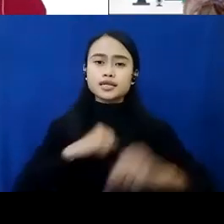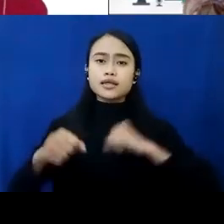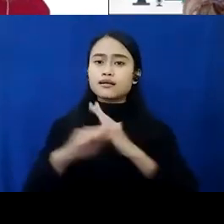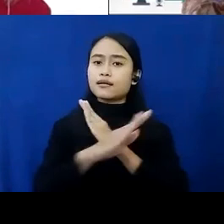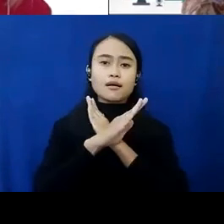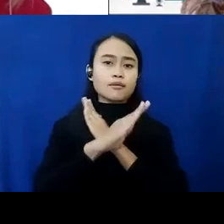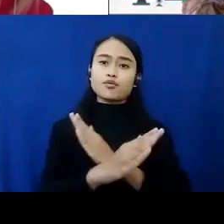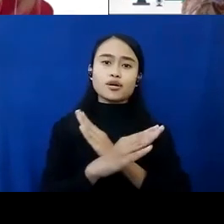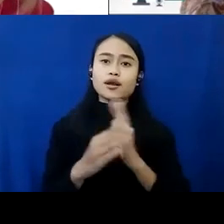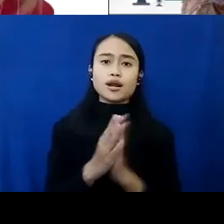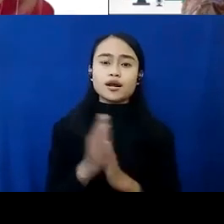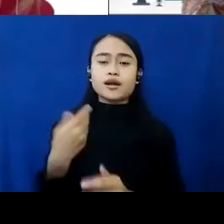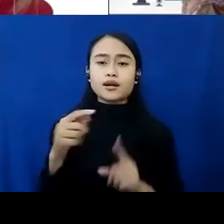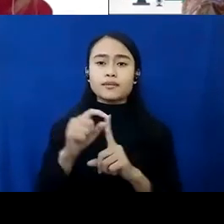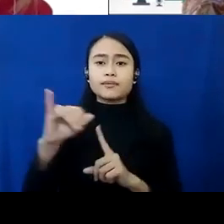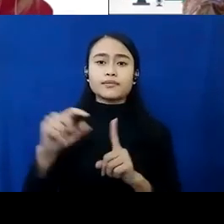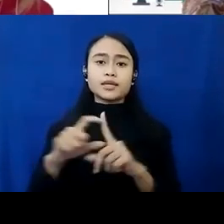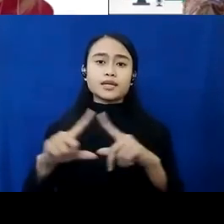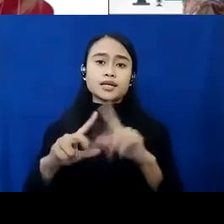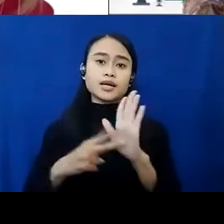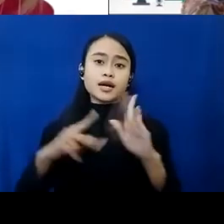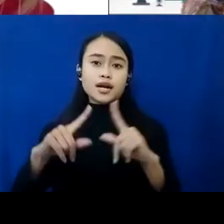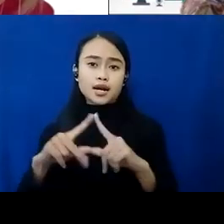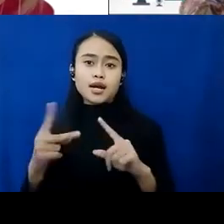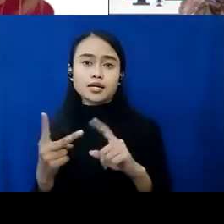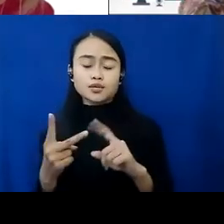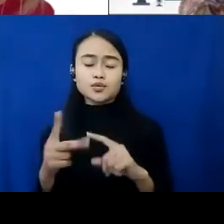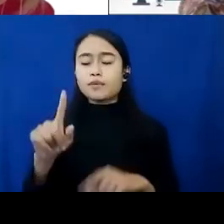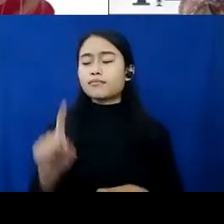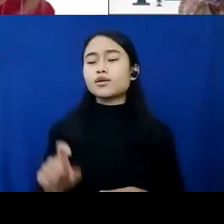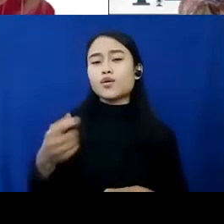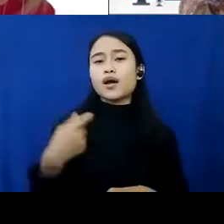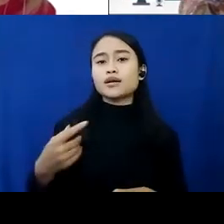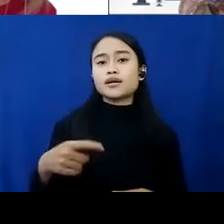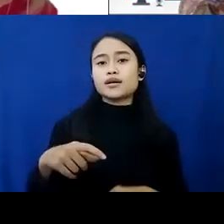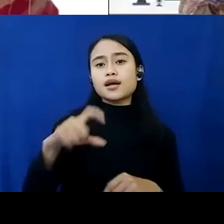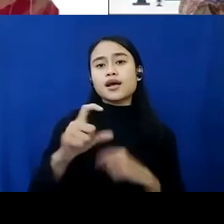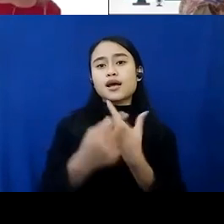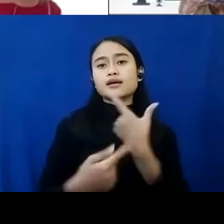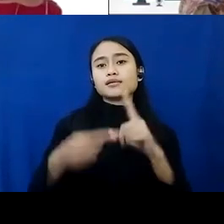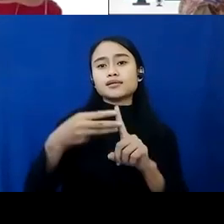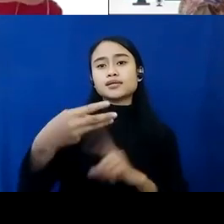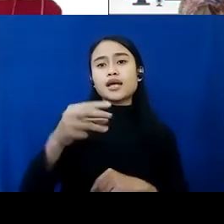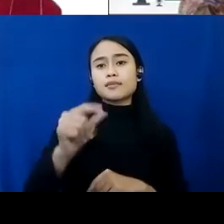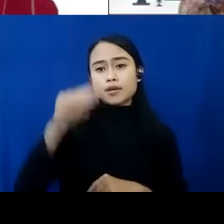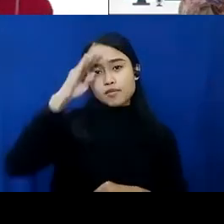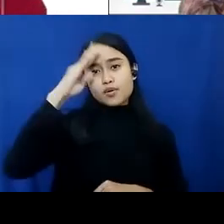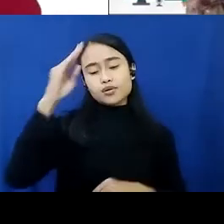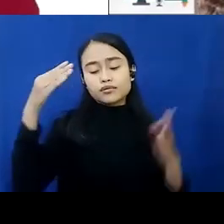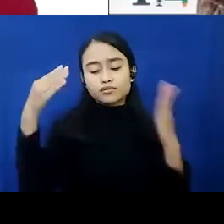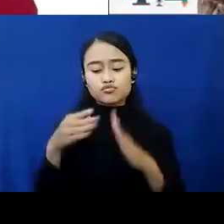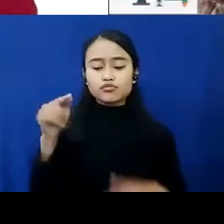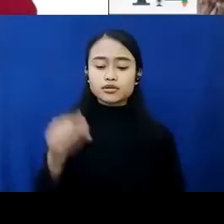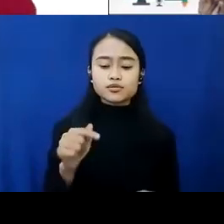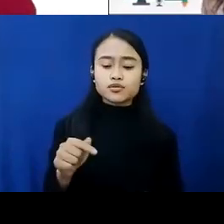pidana terhadap perbuatan itu. Yang kedua, perlu ada cyber army yang mengawal anak-anak di masa pandemik ini. Ketika mereka